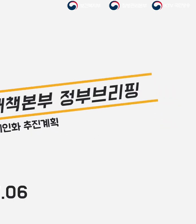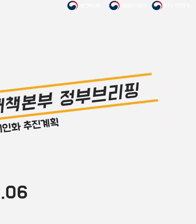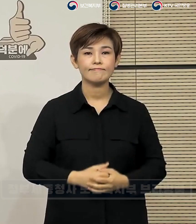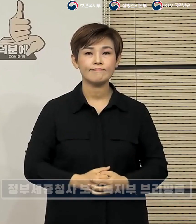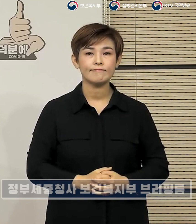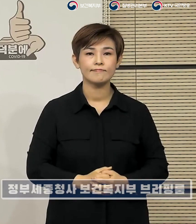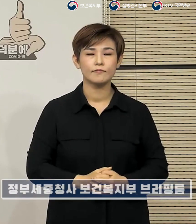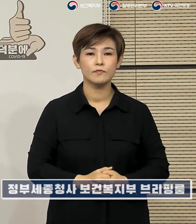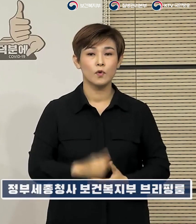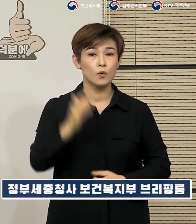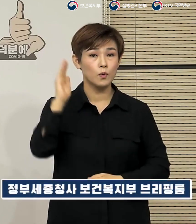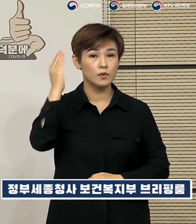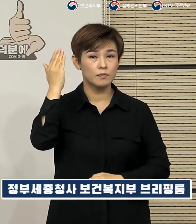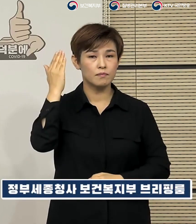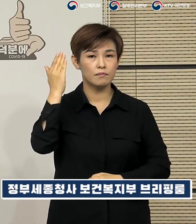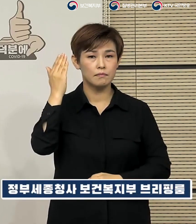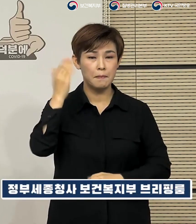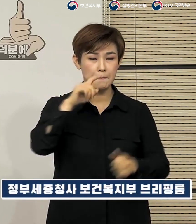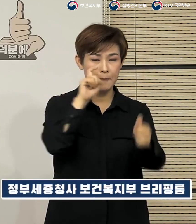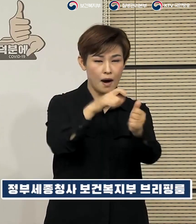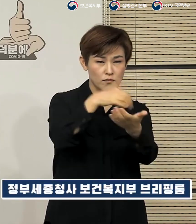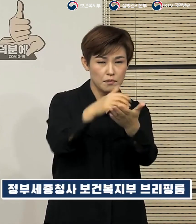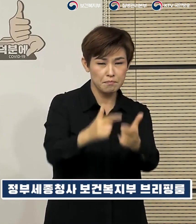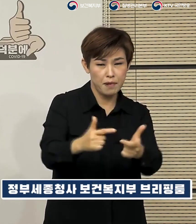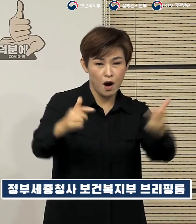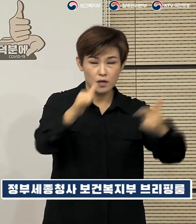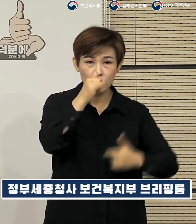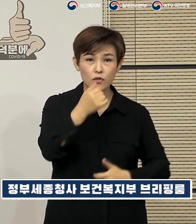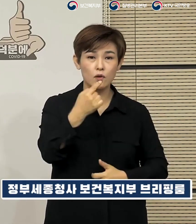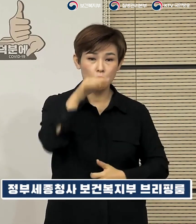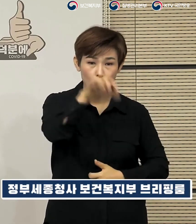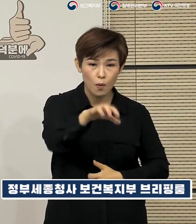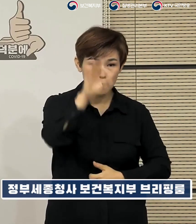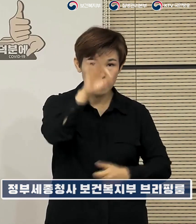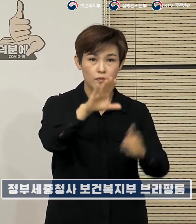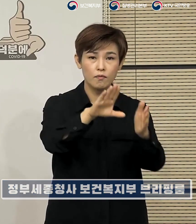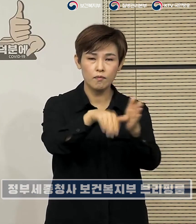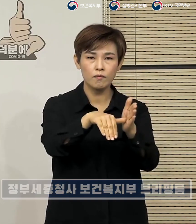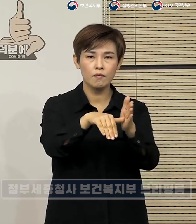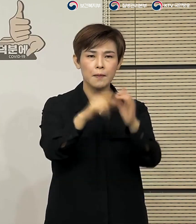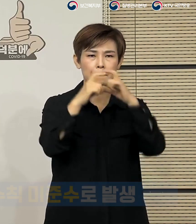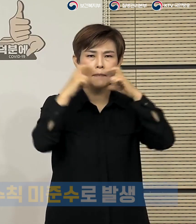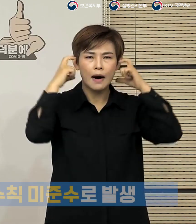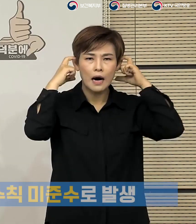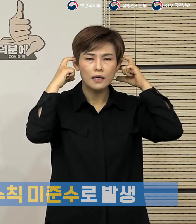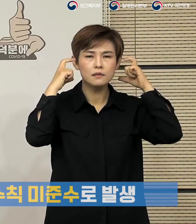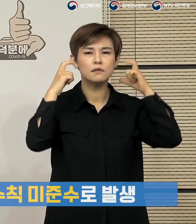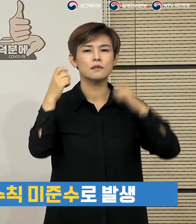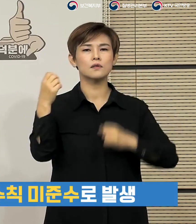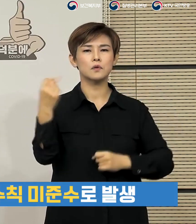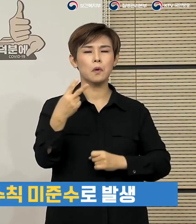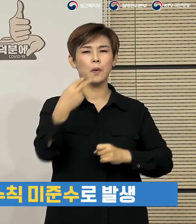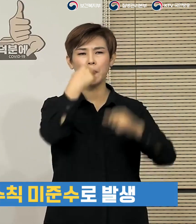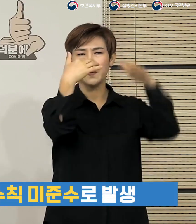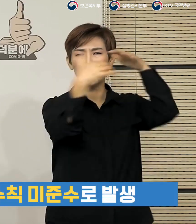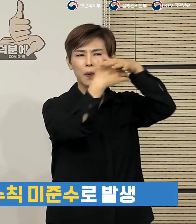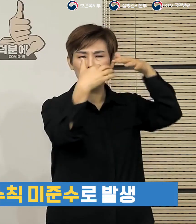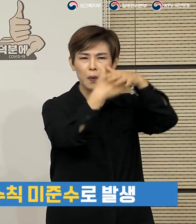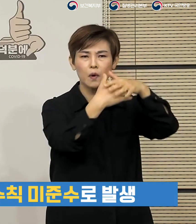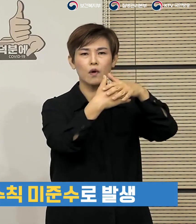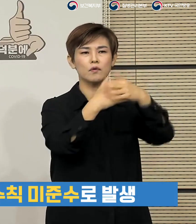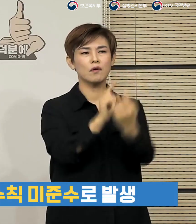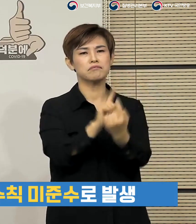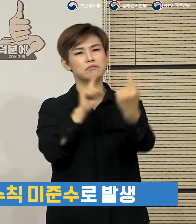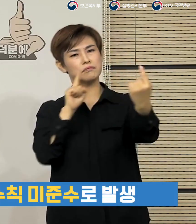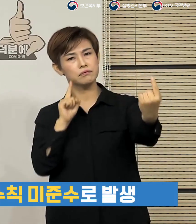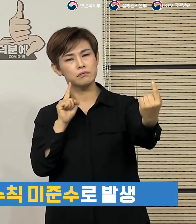최근 확진자가 많이 발생했던 사례들을 살펴보면 마스크 착용과 환기, 소독, 거리두기